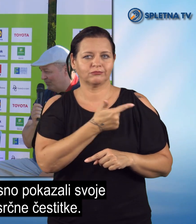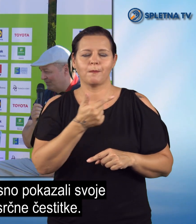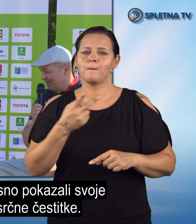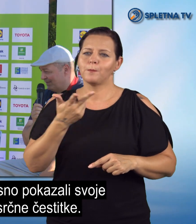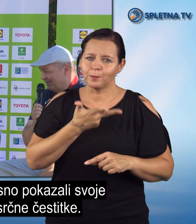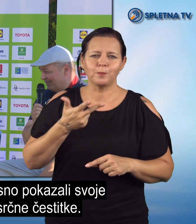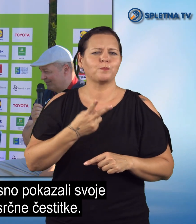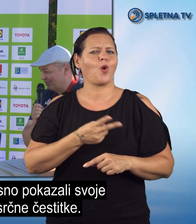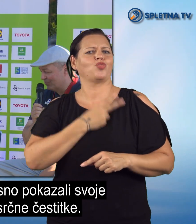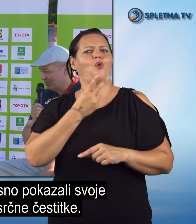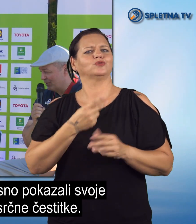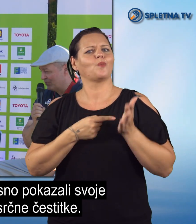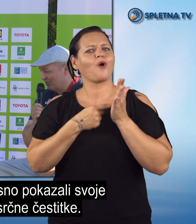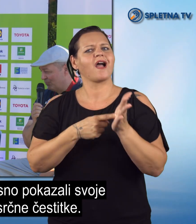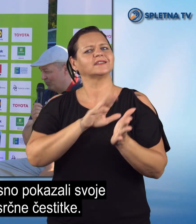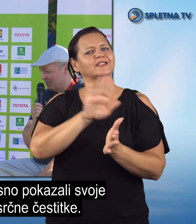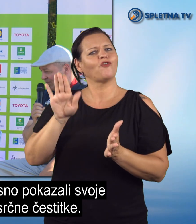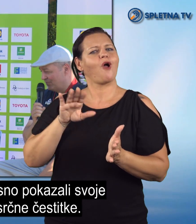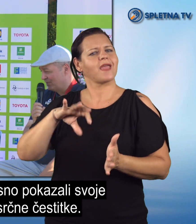in prejeli srčne čestitke.